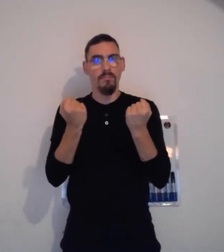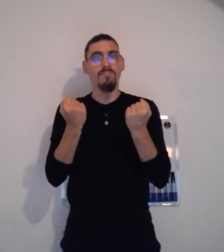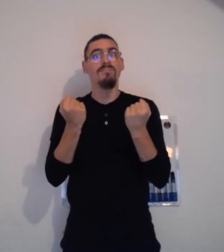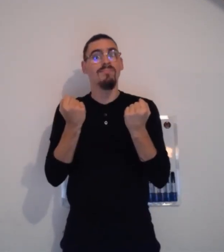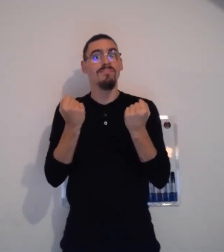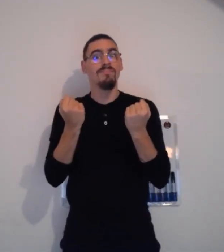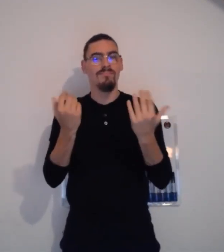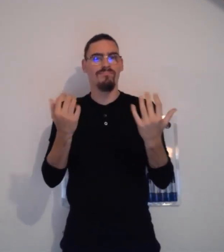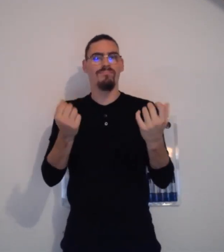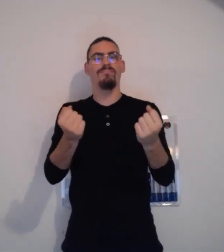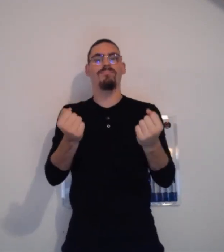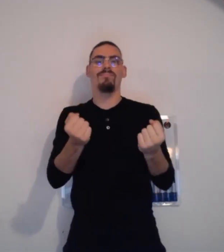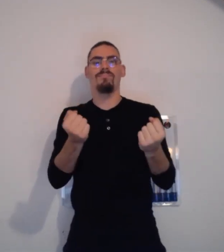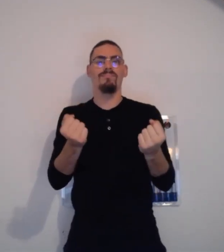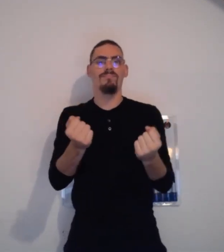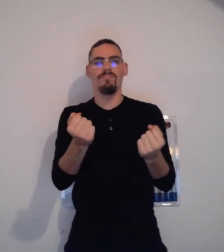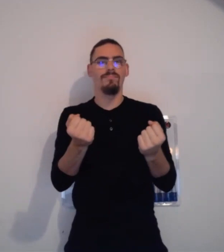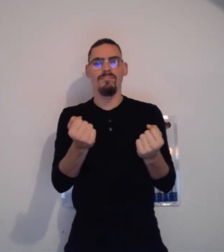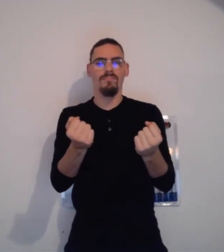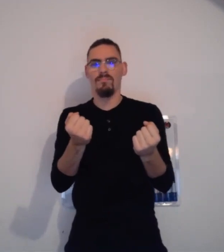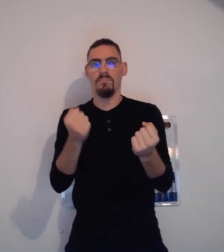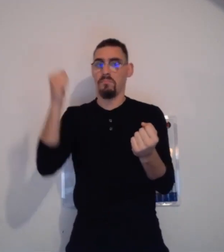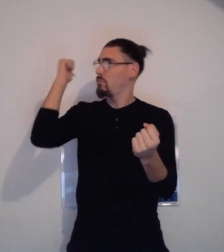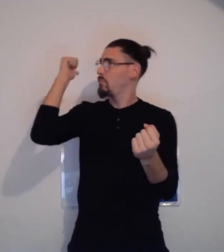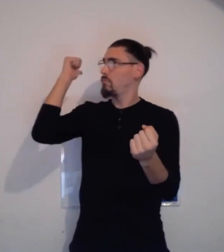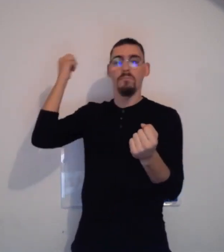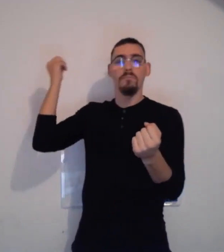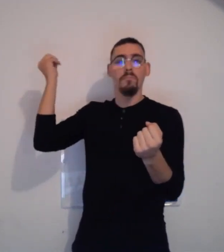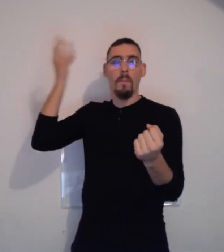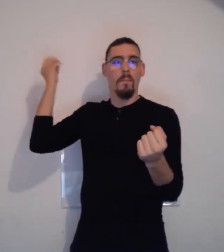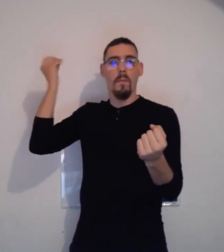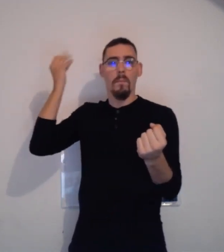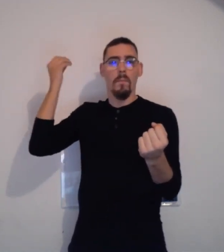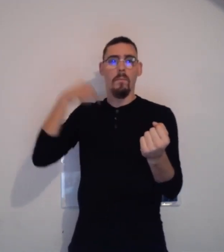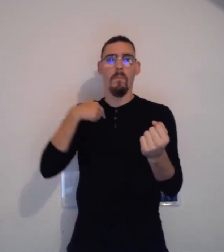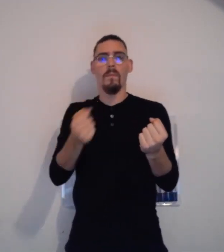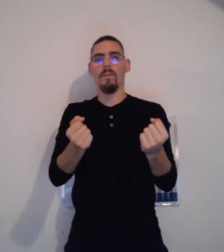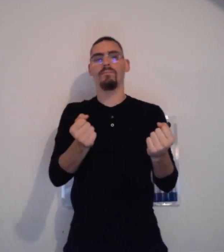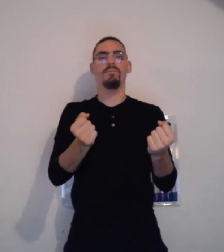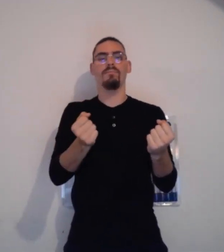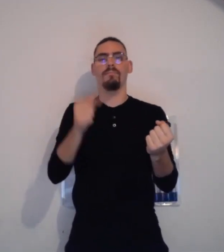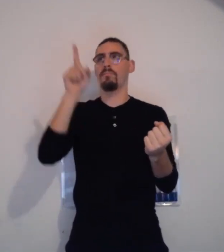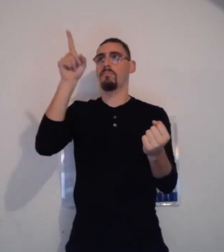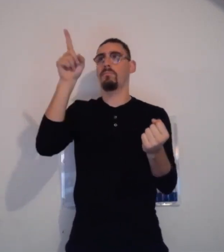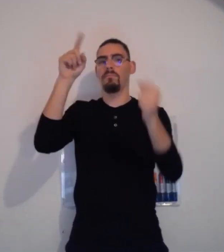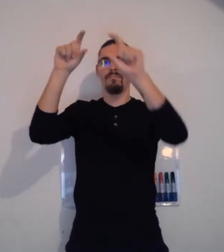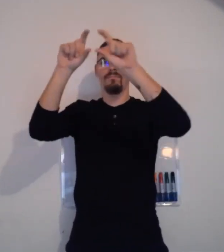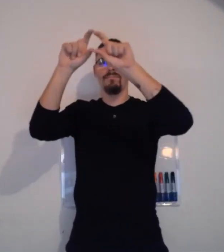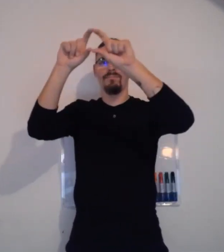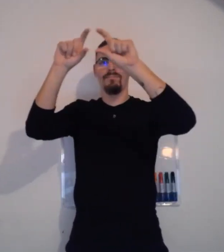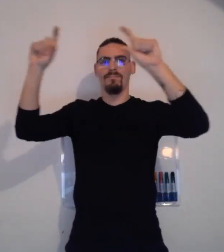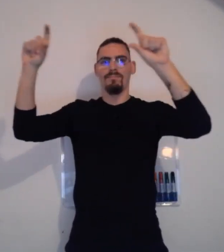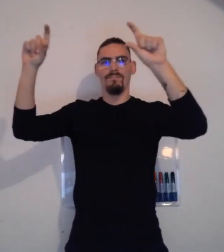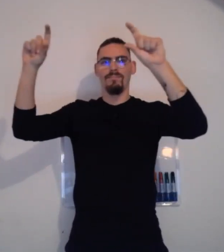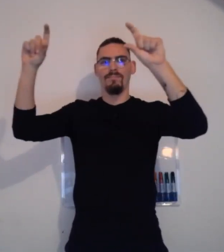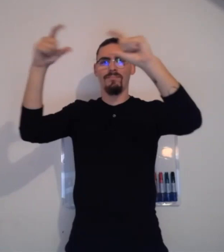Par exemple, au niveau de la vue, nous sommes un peu plus forts. Disons que nous pouvons peut-être capter plus